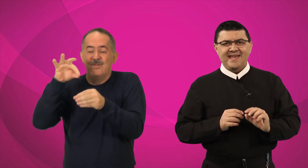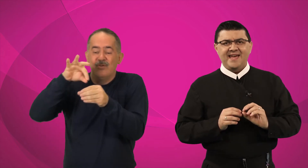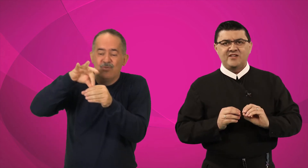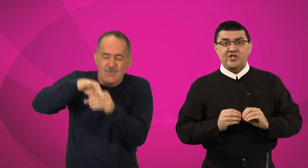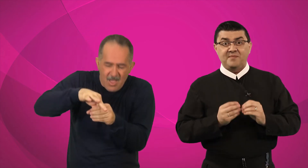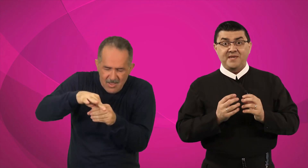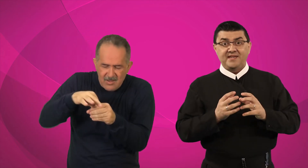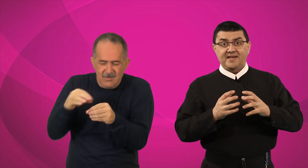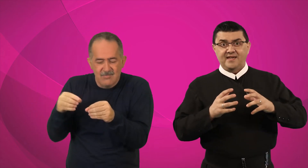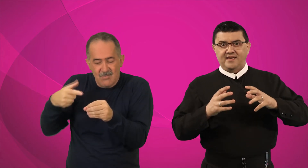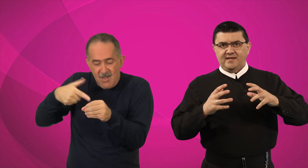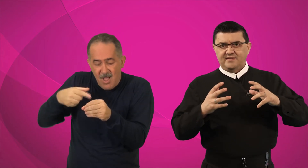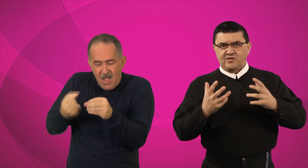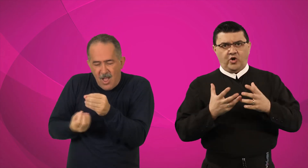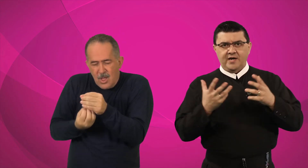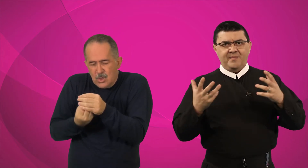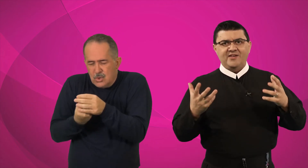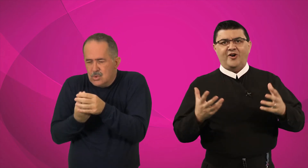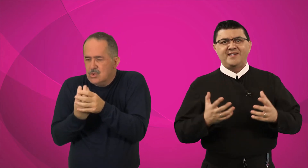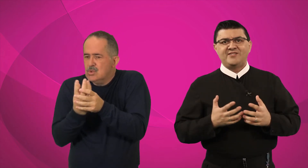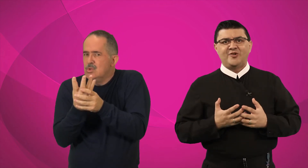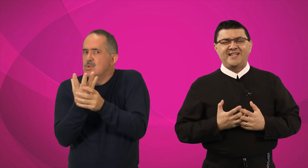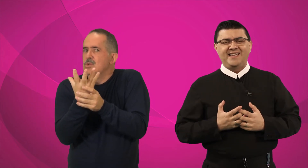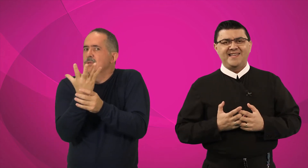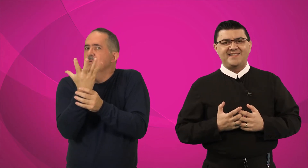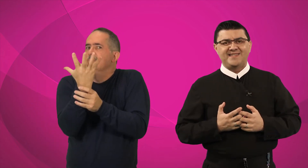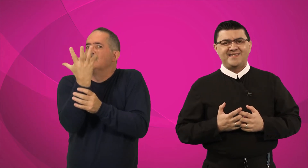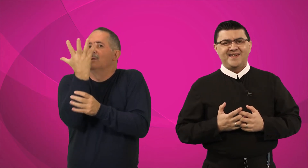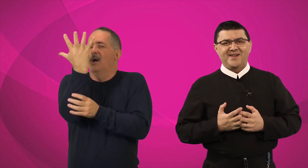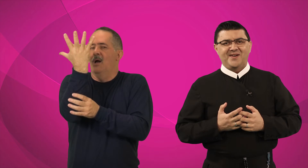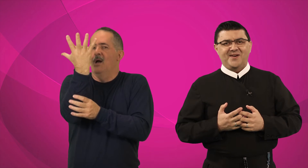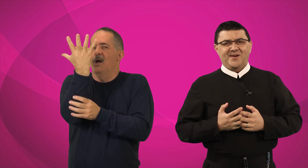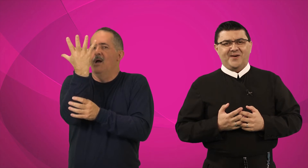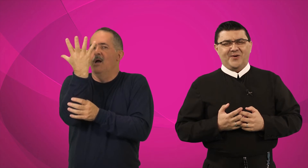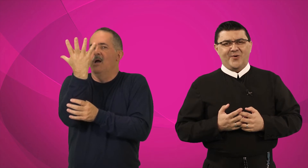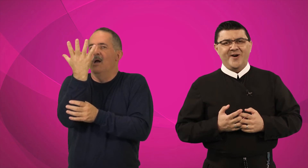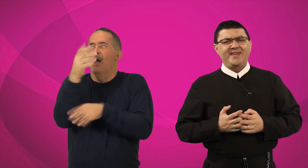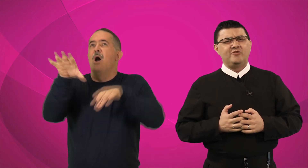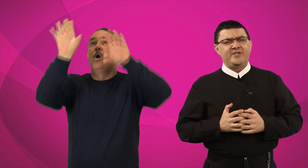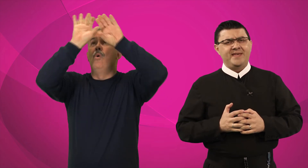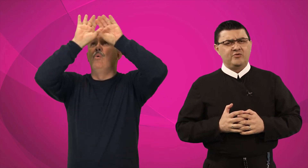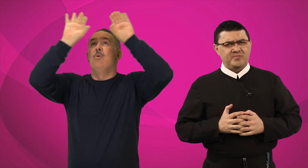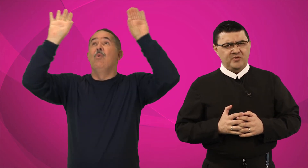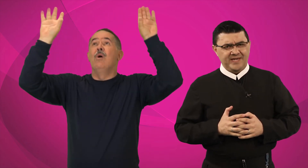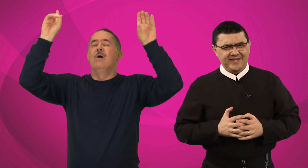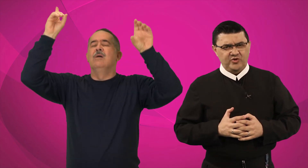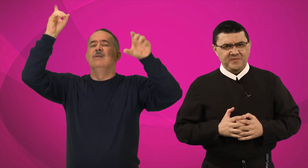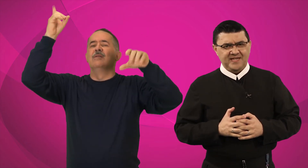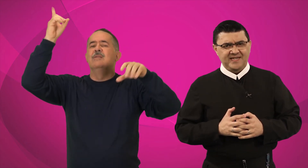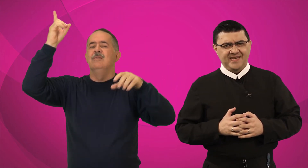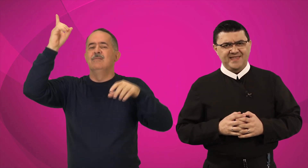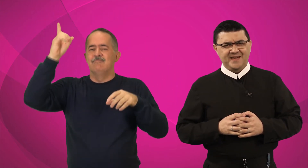terra, germina, se torna maior das hortaliças. O reino de Deus, meu querido, minha querida,